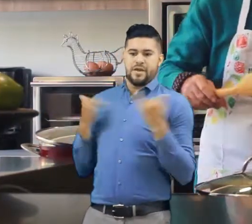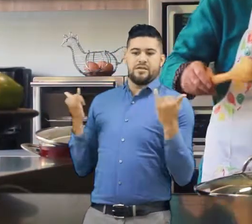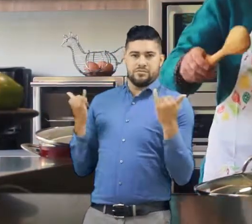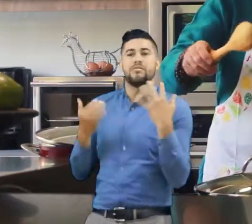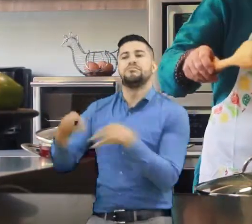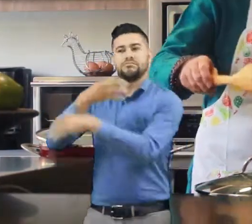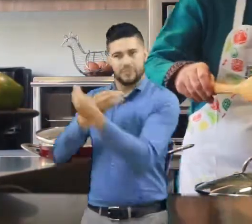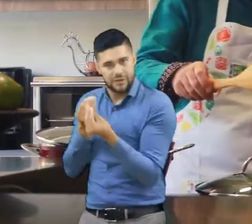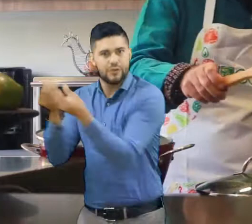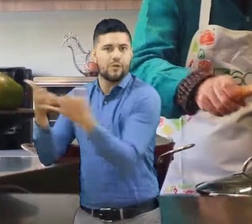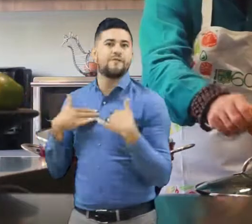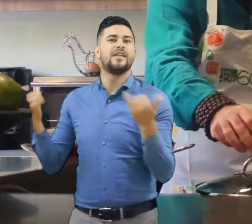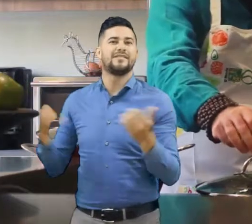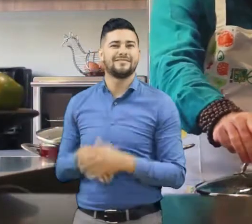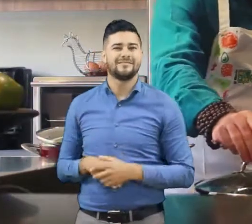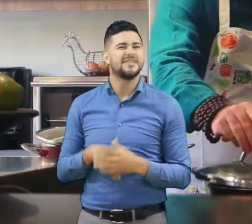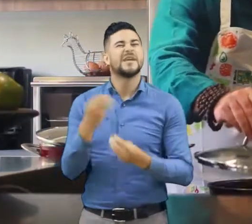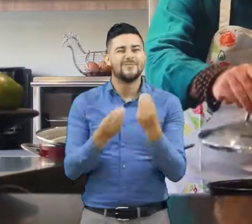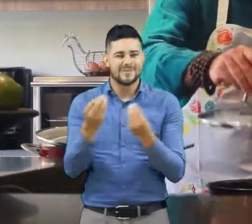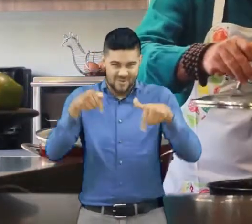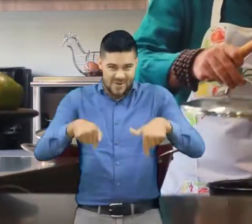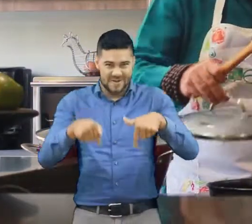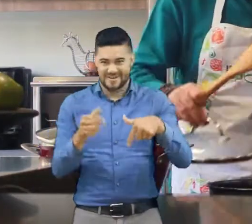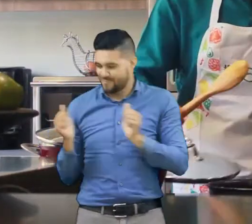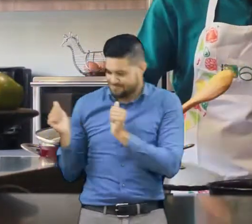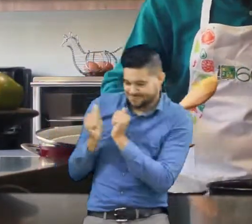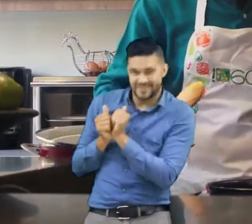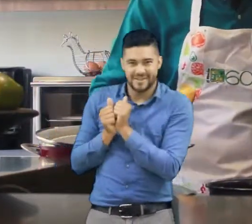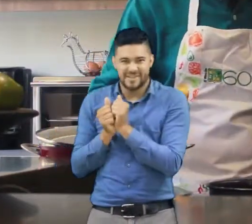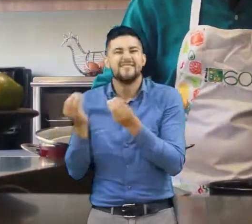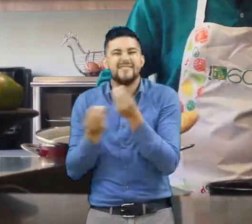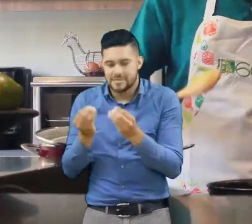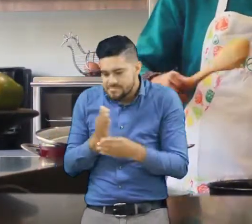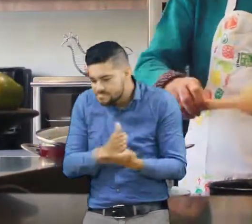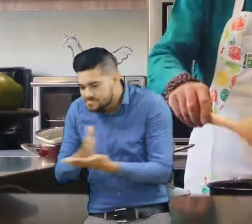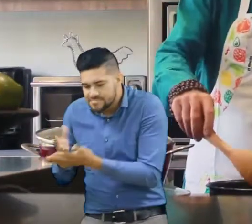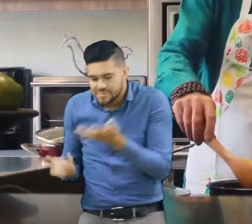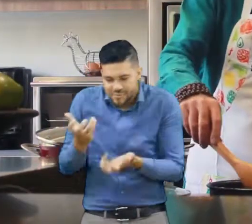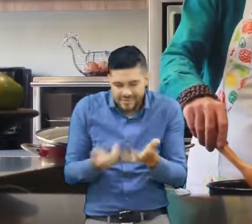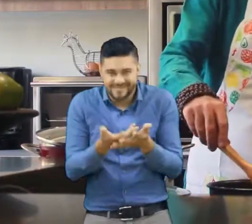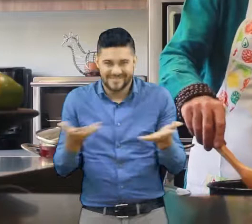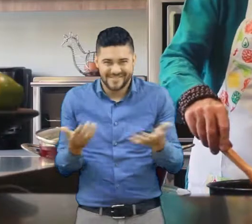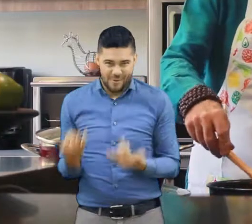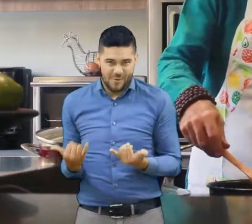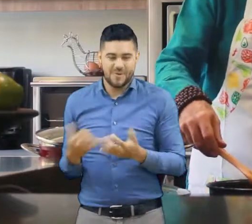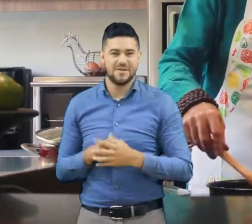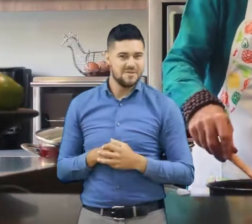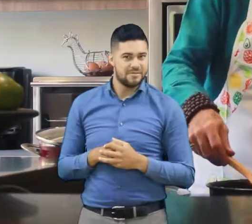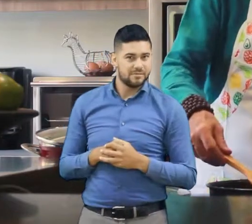buena preparación acá y vamos a ver cómo está porque la idea es a esa gente linda